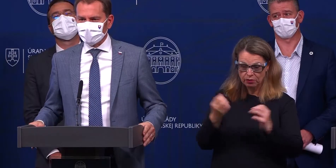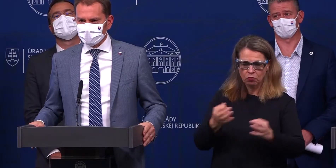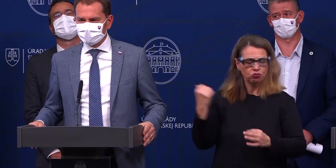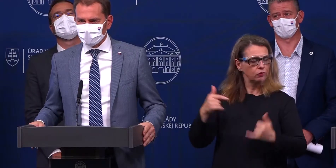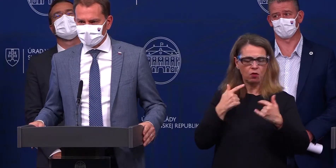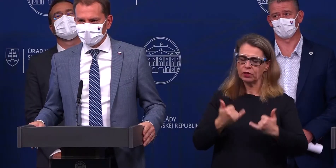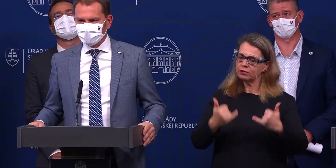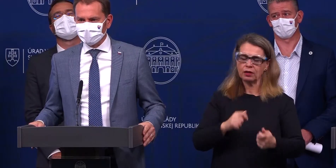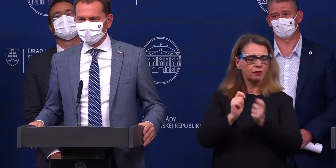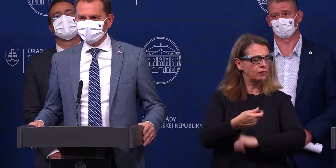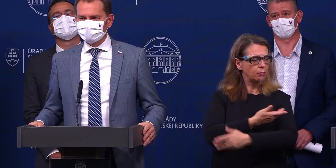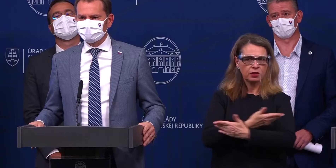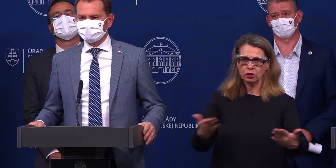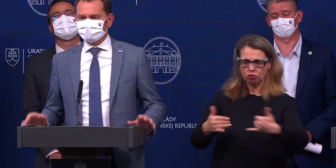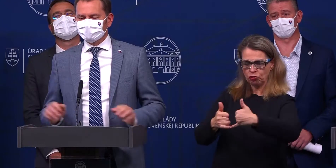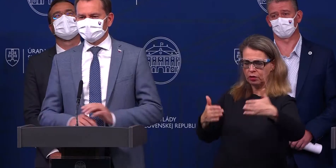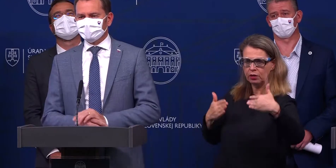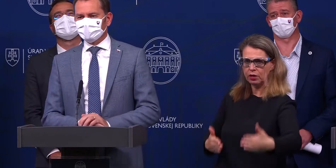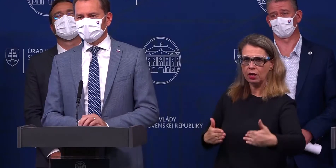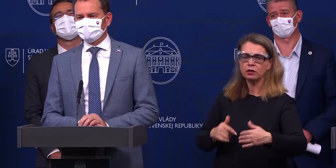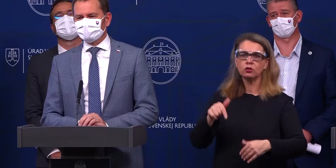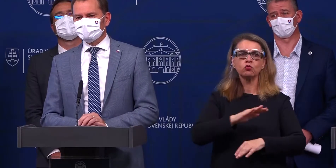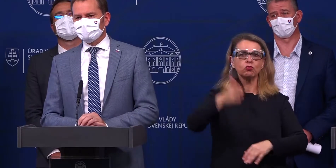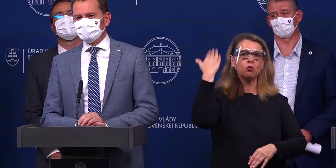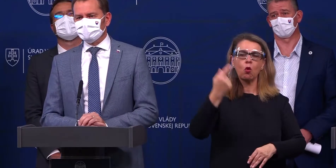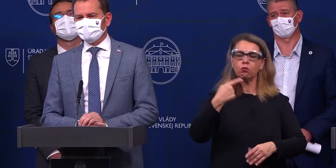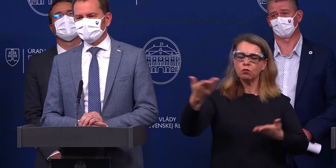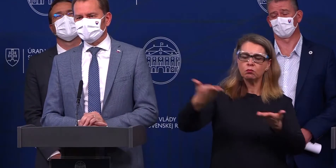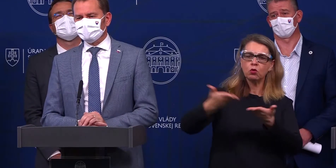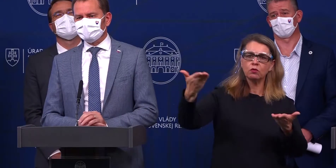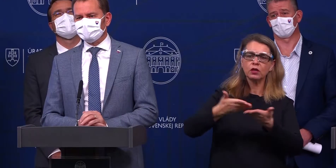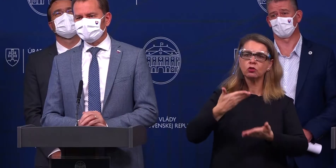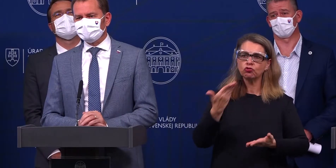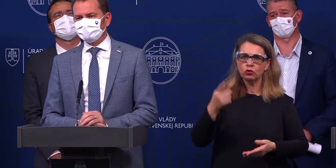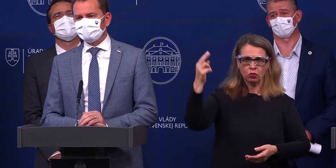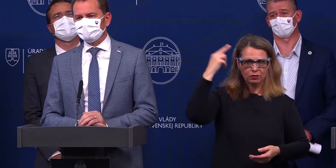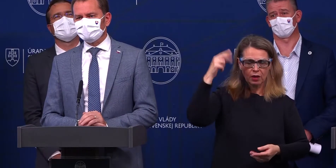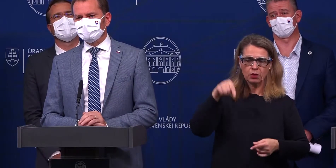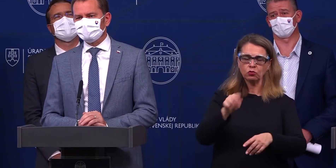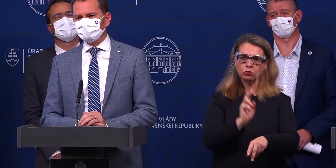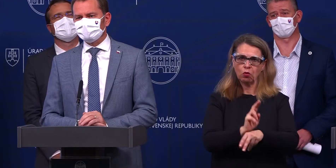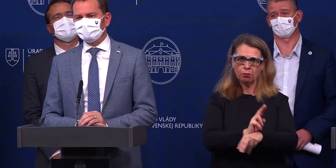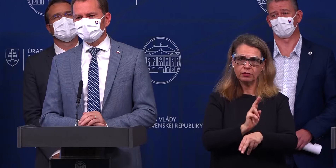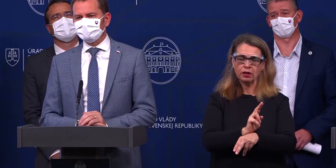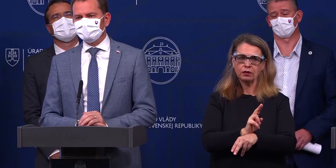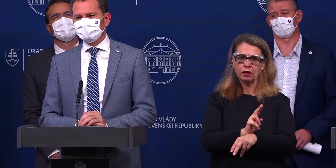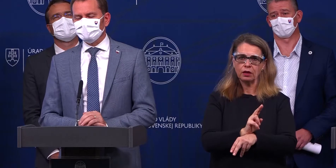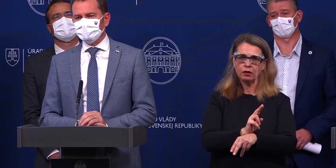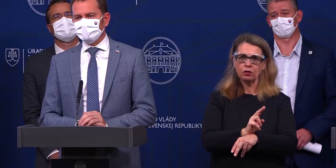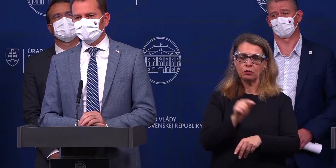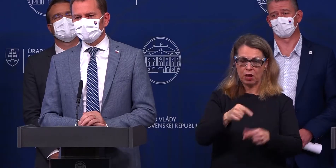-slovenské hranici nemění. A potom, když tady několikrát zaznělo to srovnání s Českem, tak znamená to, že tato opatření mají